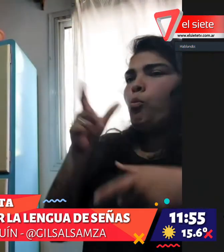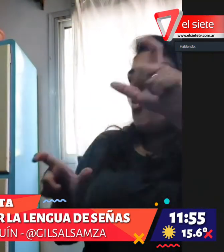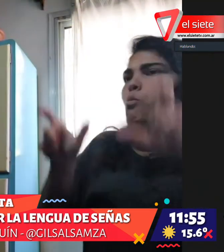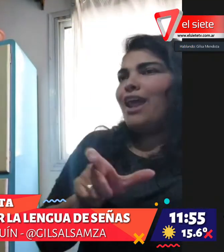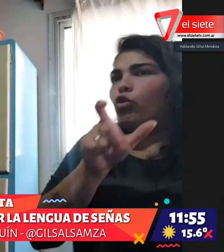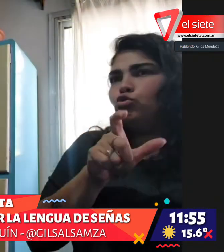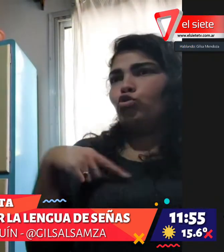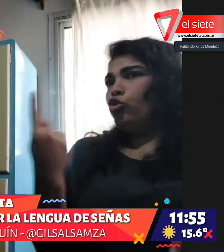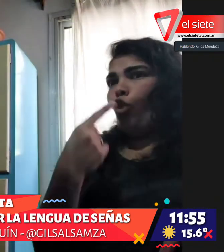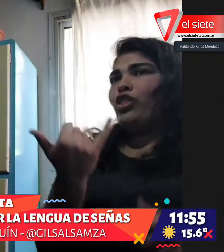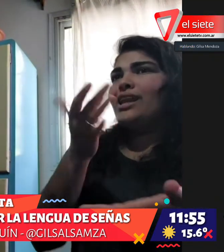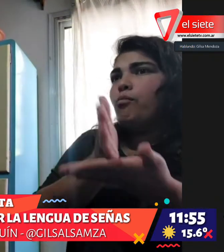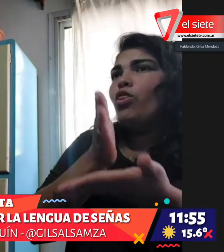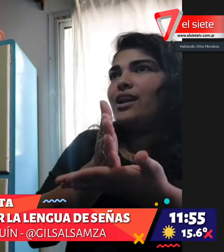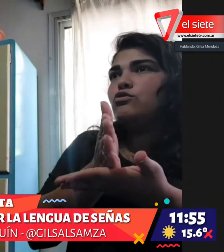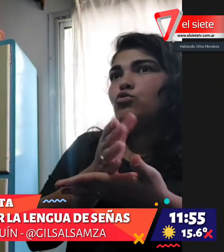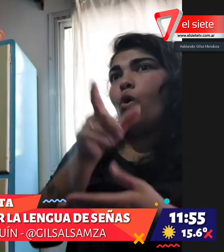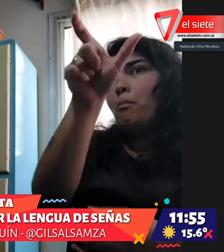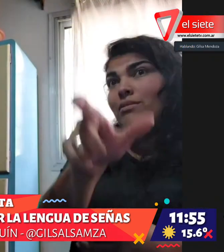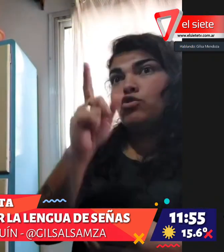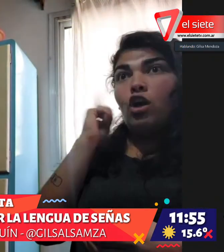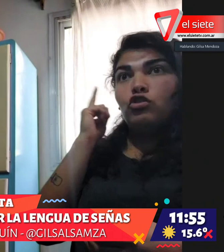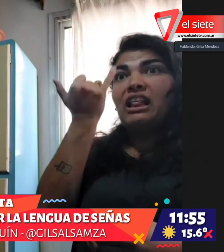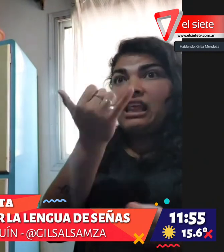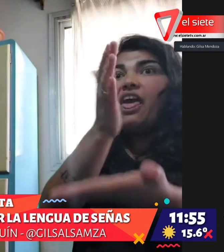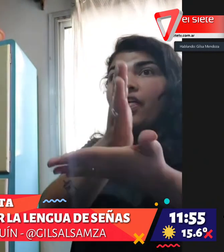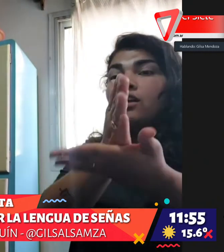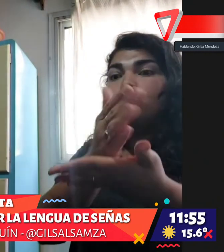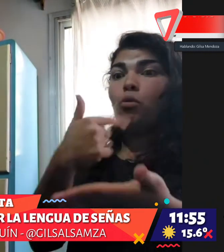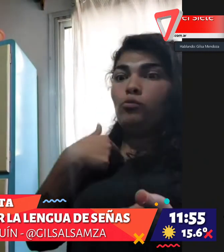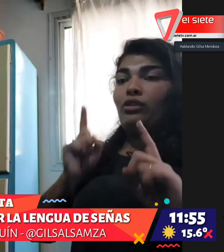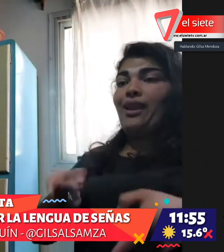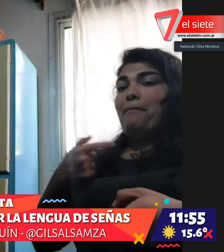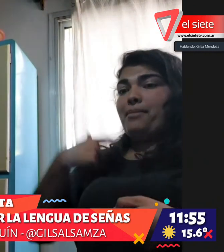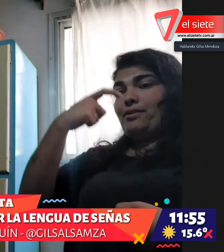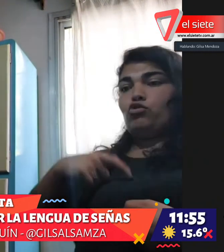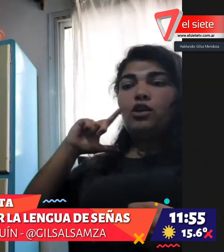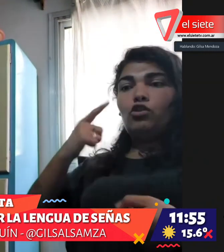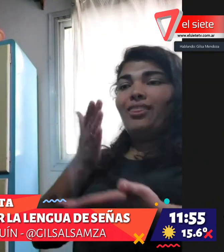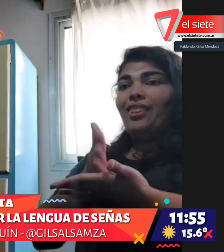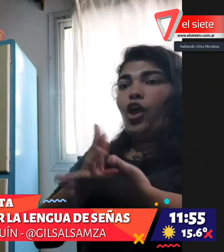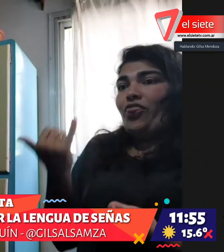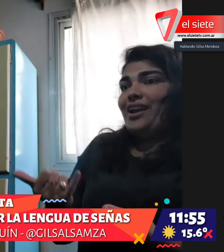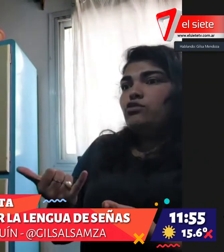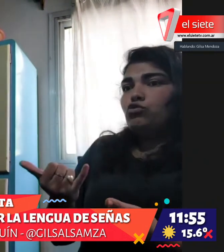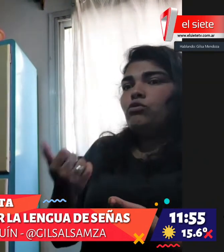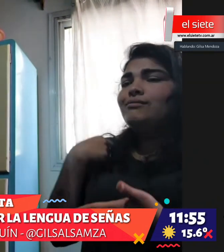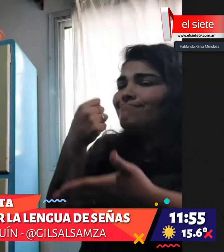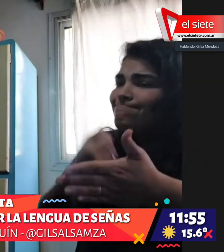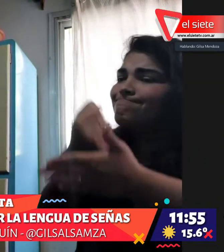Y necesitamos esto porque todos somos personas y necesitamos nuestros derechos también. Las personas sordas lo